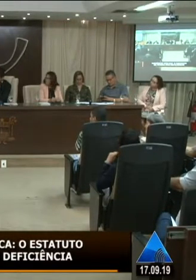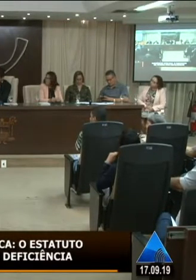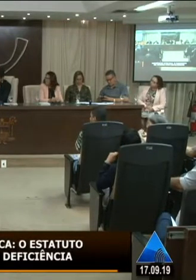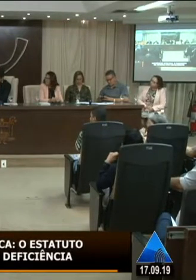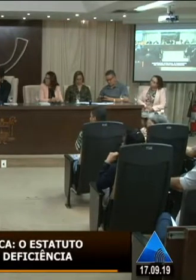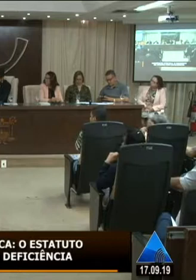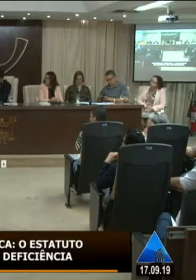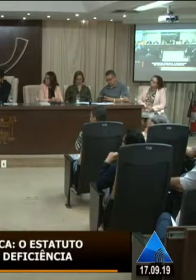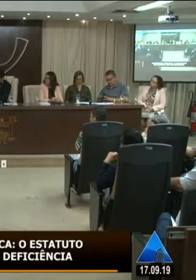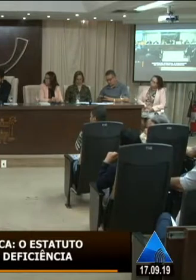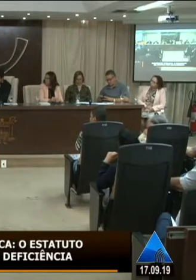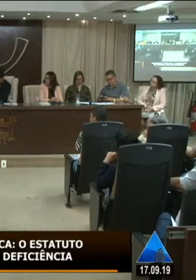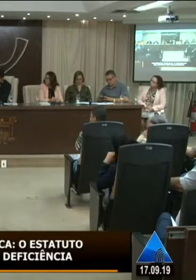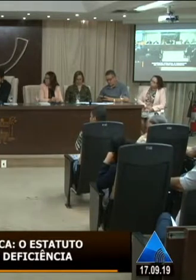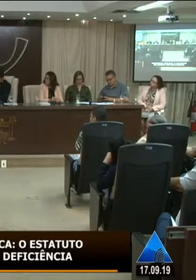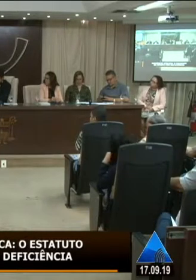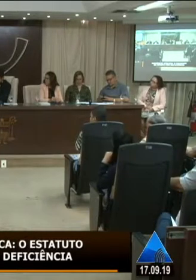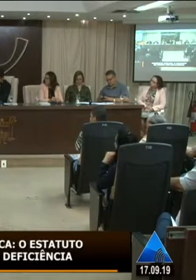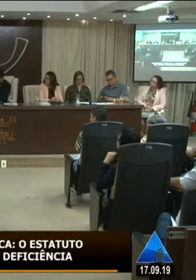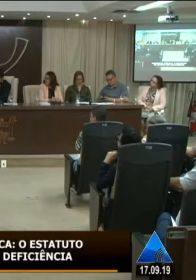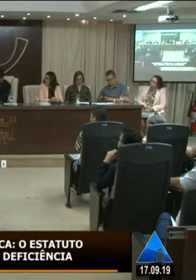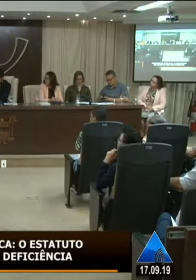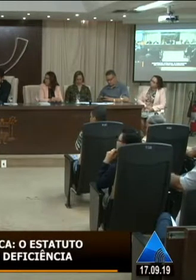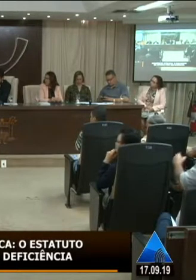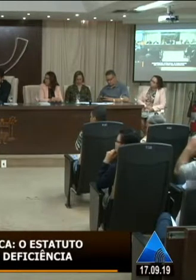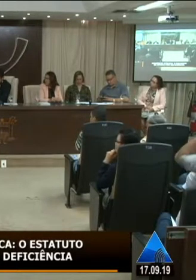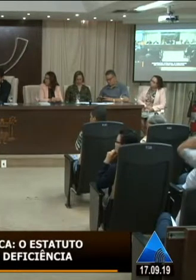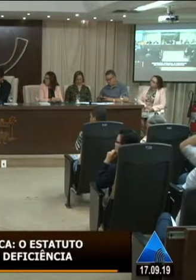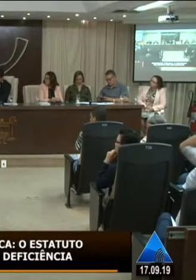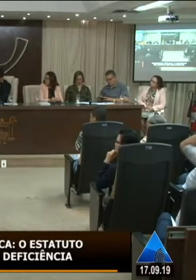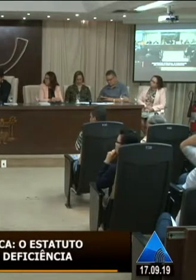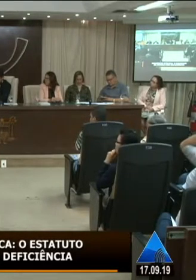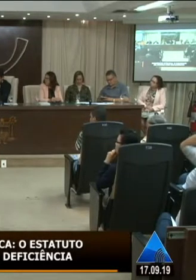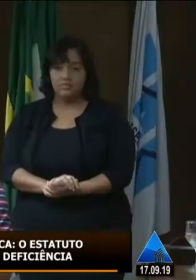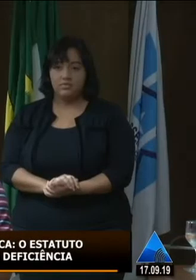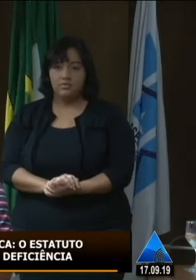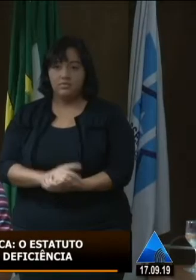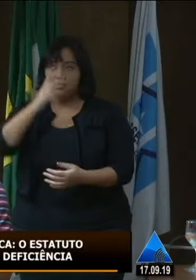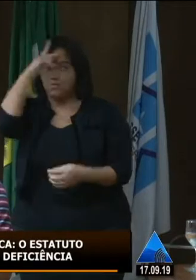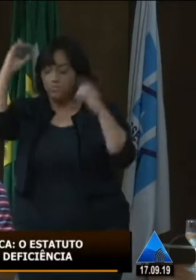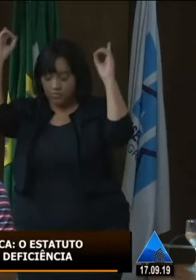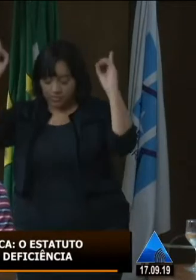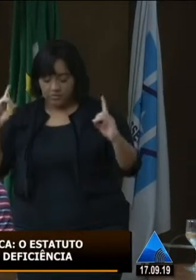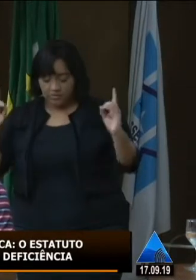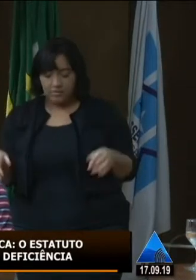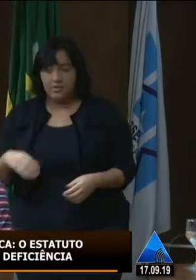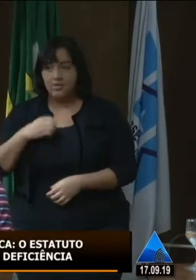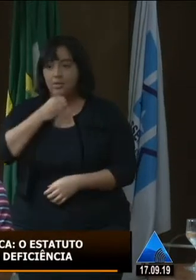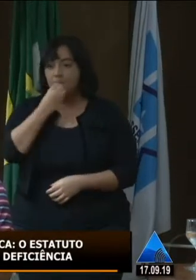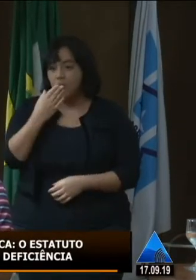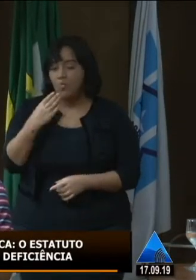Márcia, por tudo que ela representa para as pessoas com deficiência do estado do Rio Grande do Norte, por suas belas palavras.